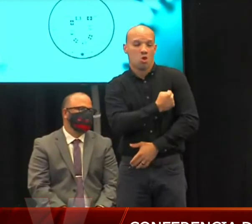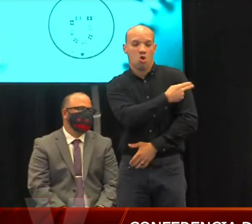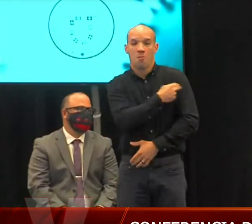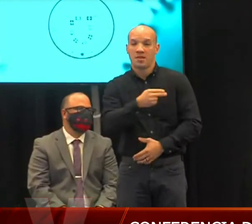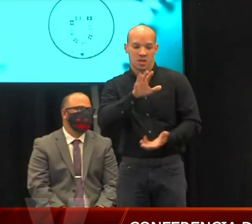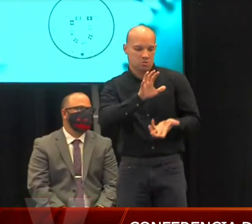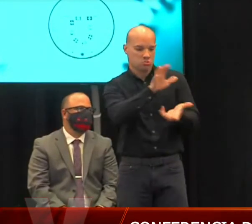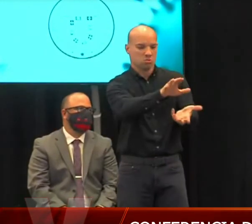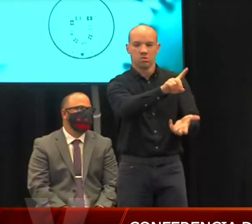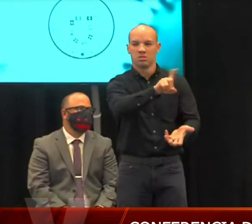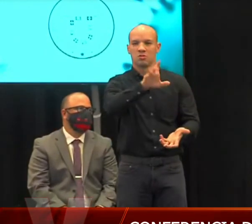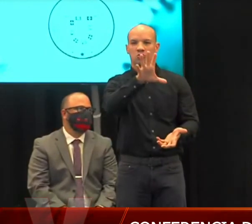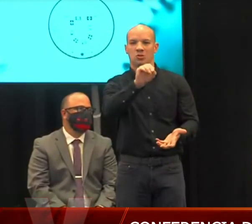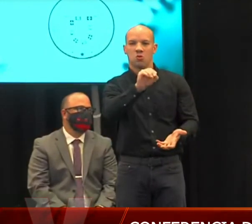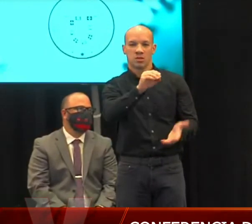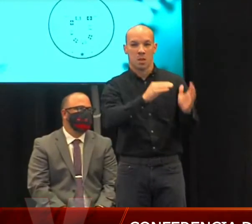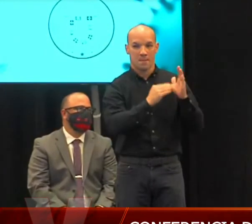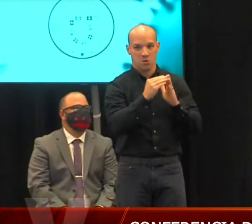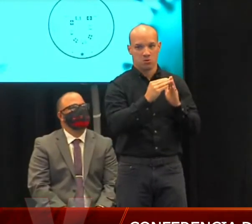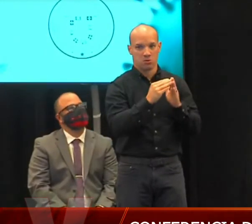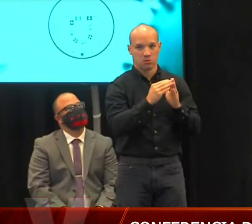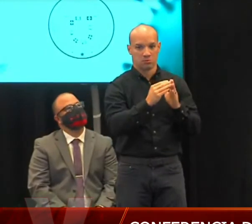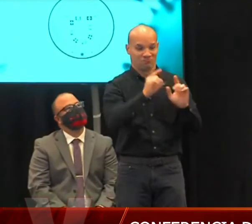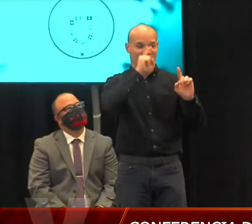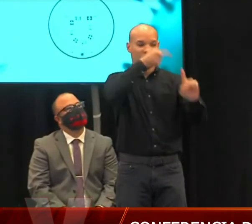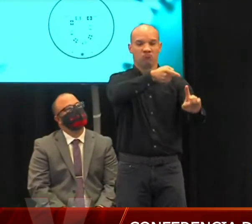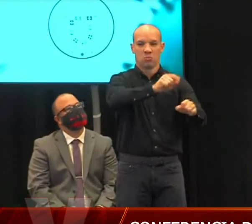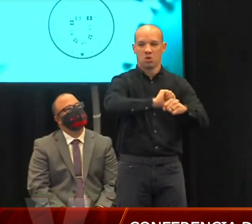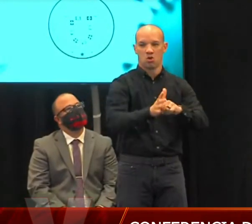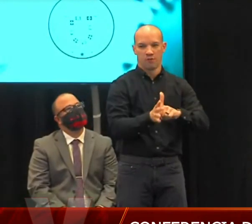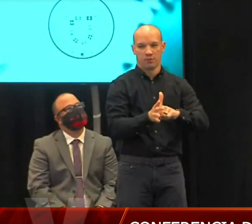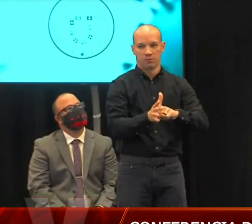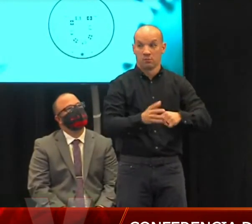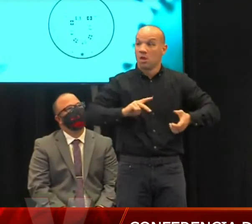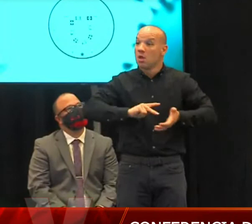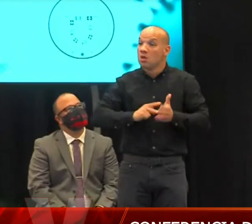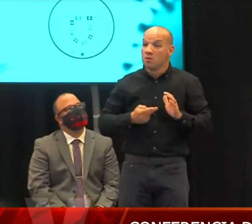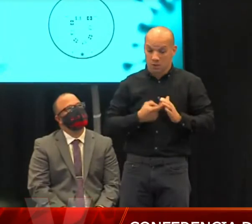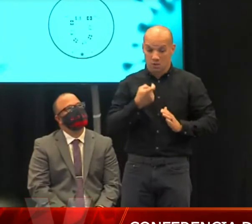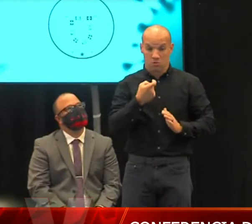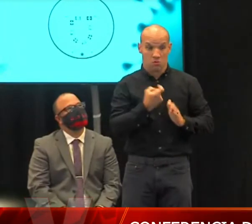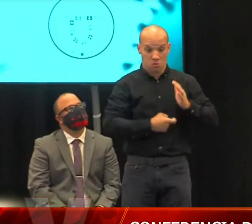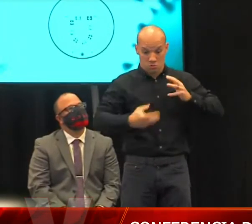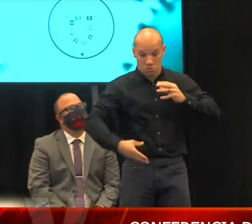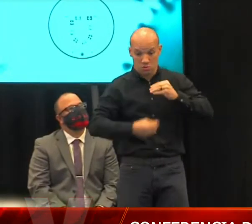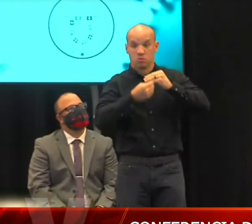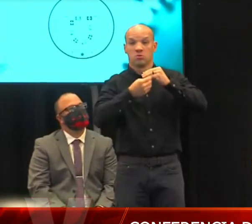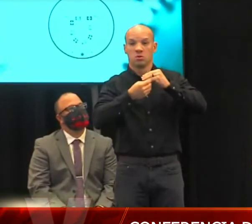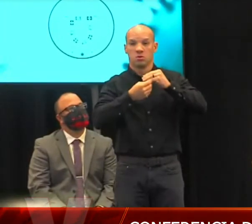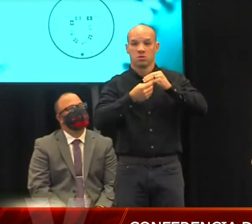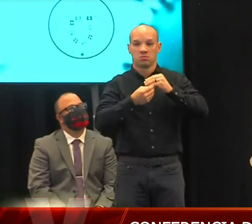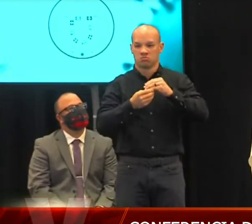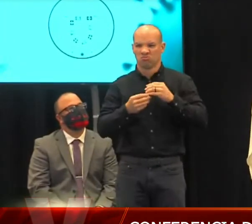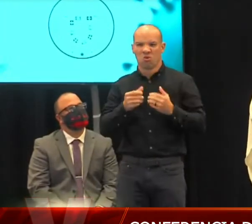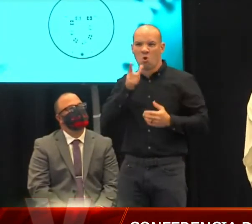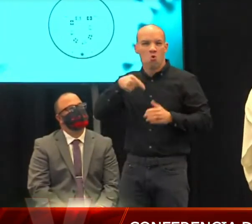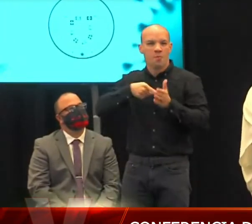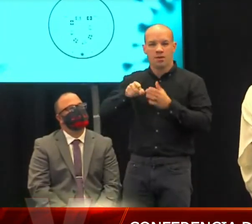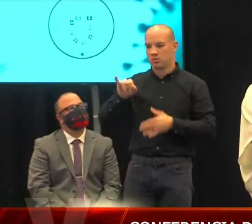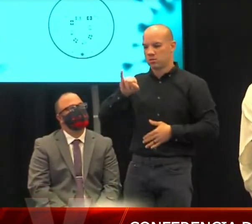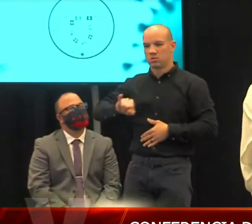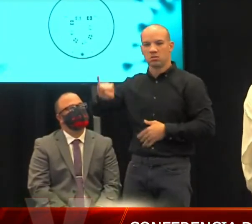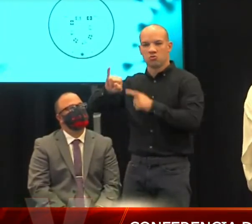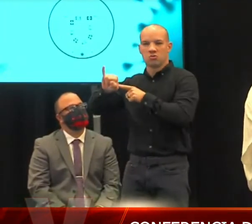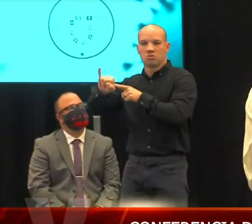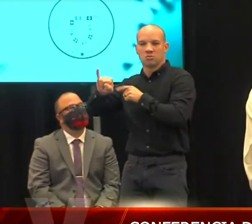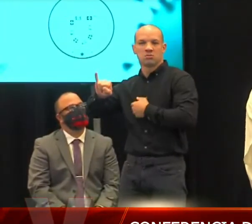dólares eso es para COVID así que si tienen un costo adicional de la misma forma le cobran al plan médico y el plan